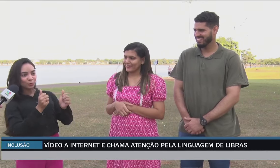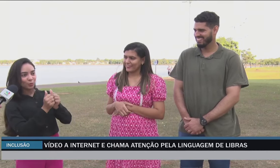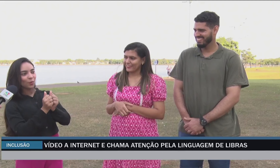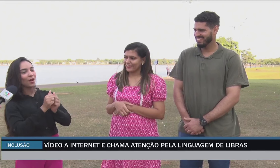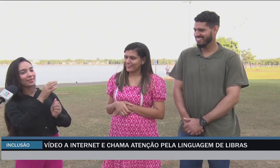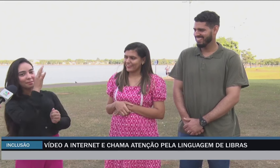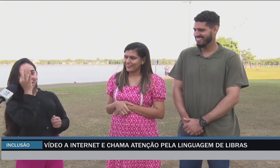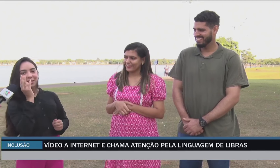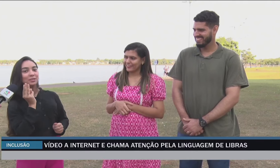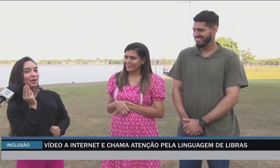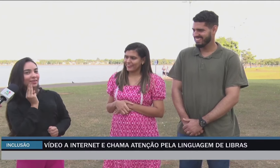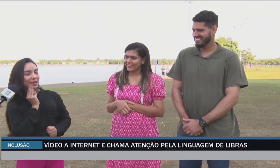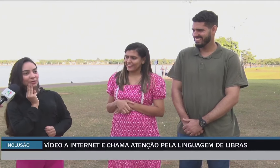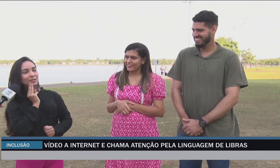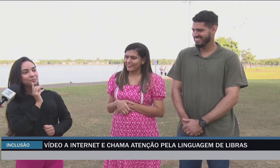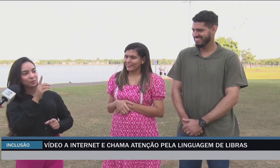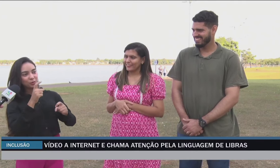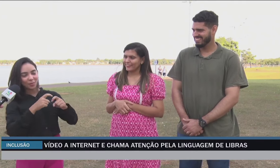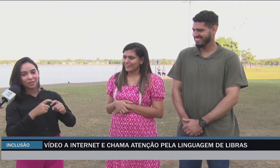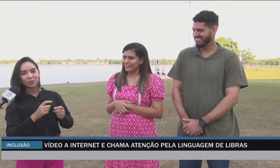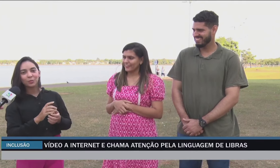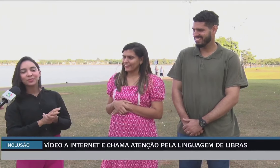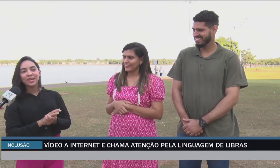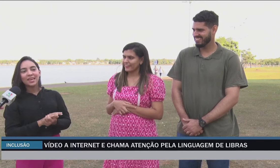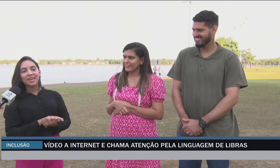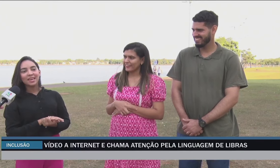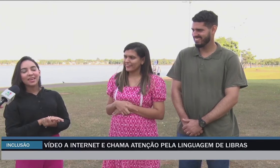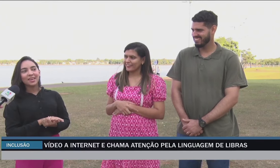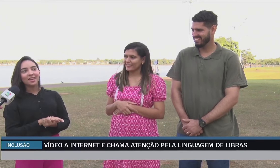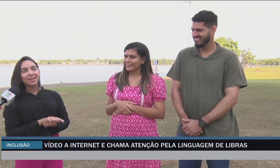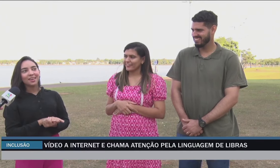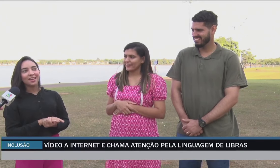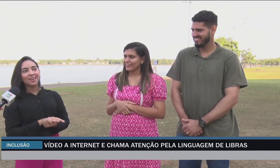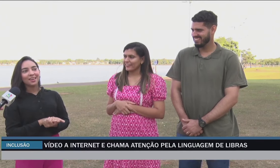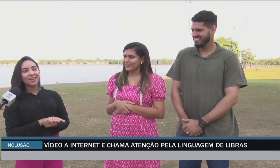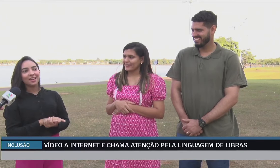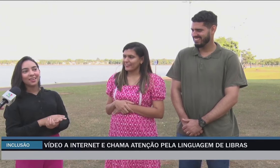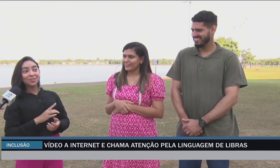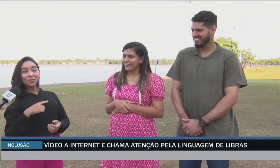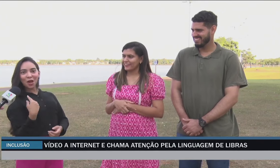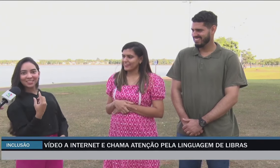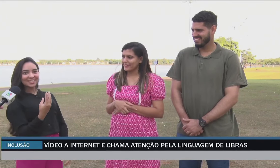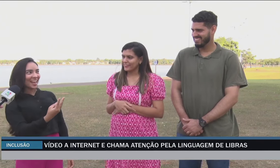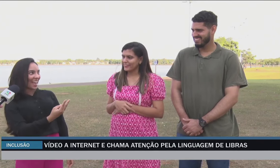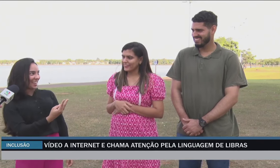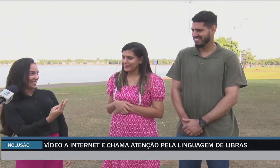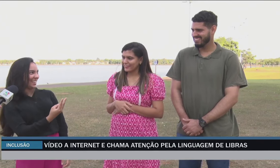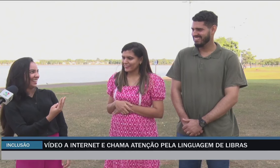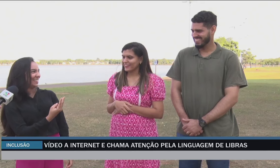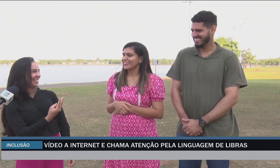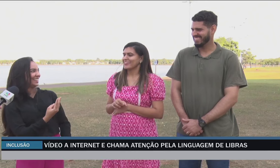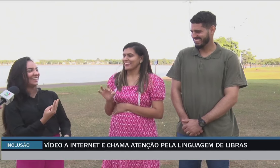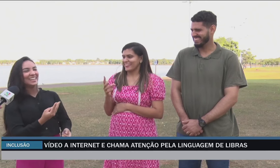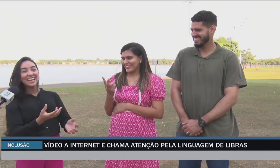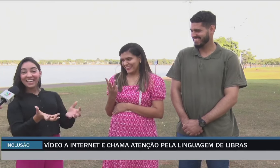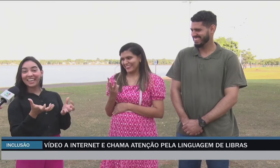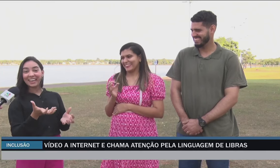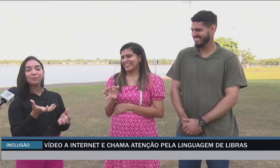com a Tamires e o Matheus, no médico. E nós três queríamos